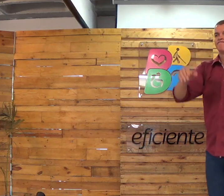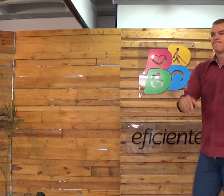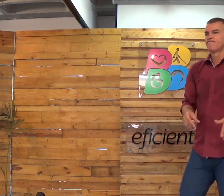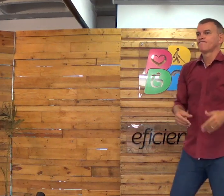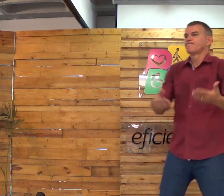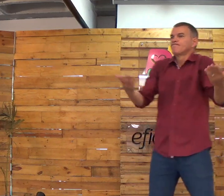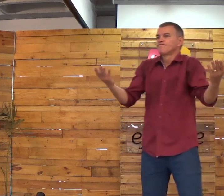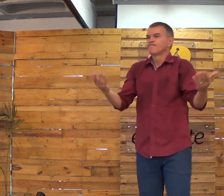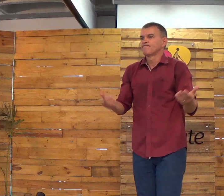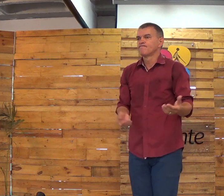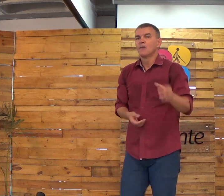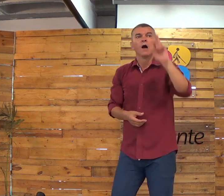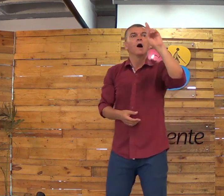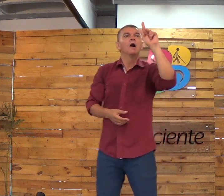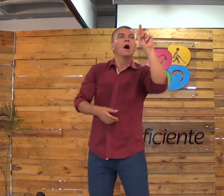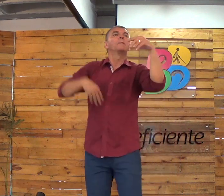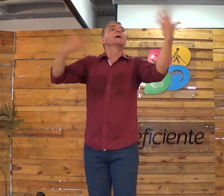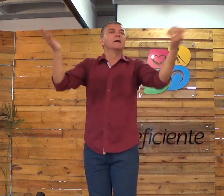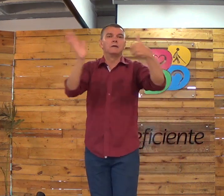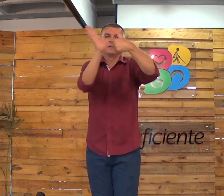você fez coisas más, você vai ser julgado e vai ser condenado.